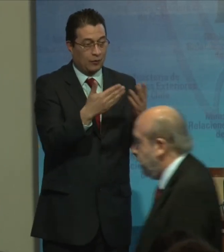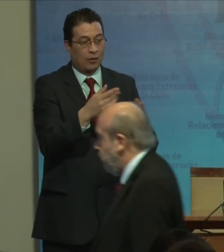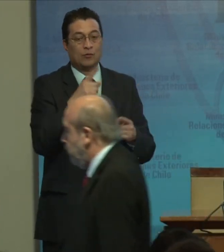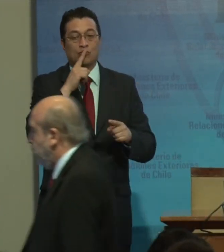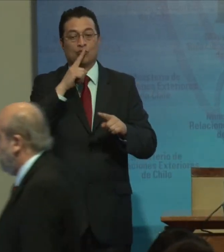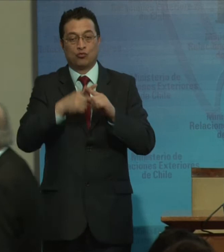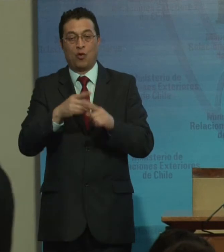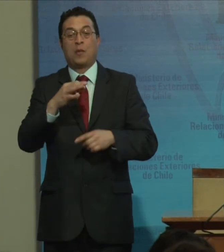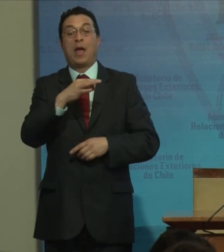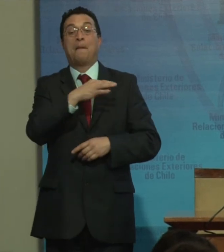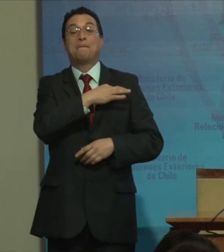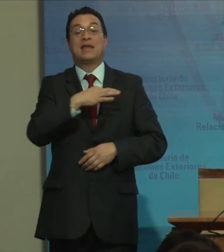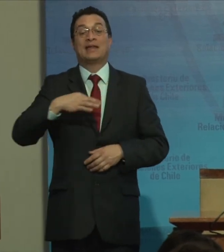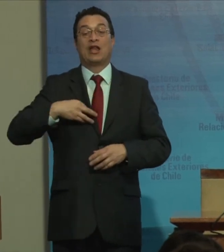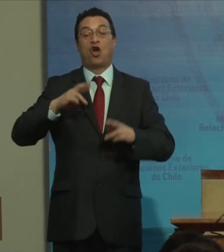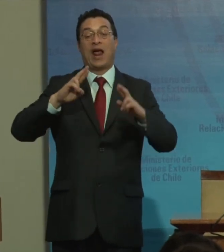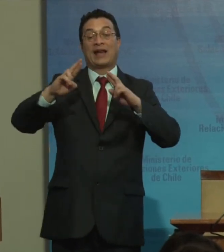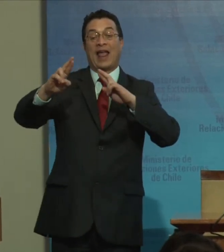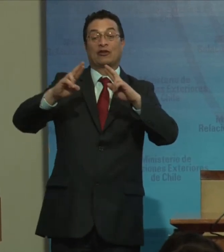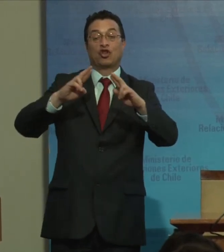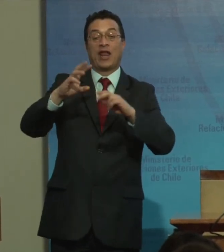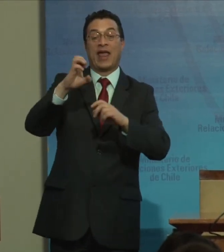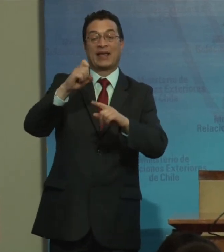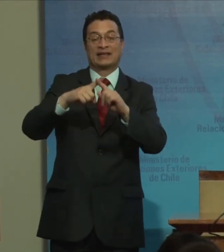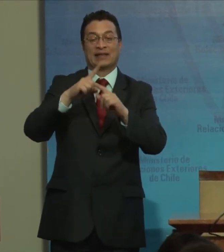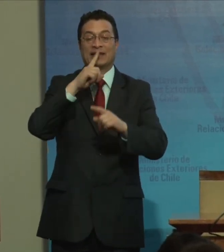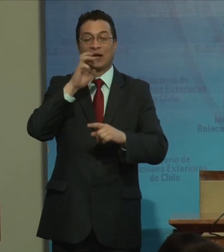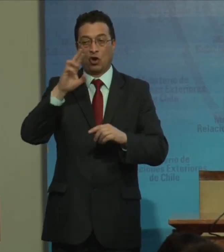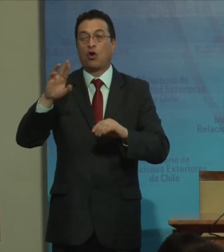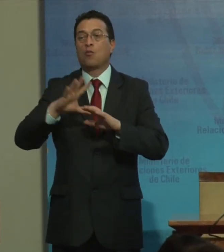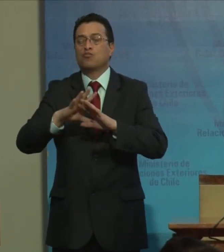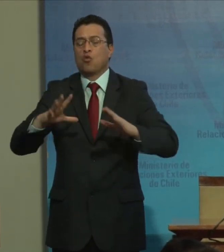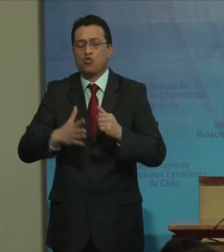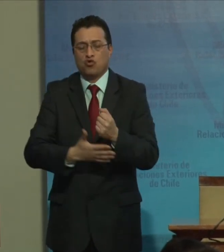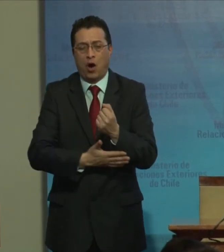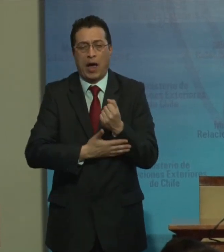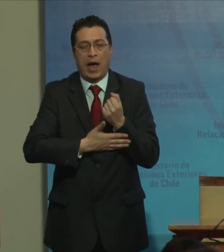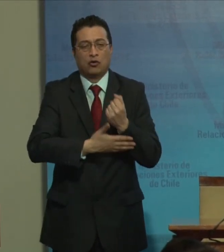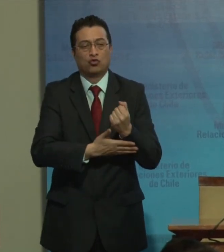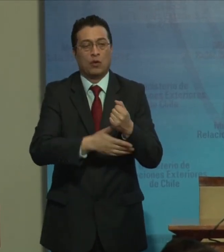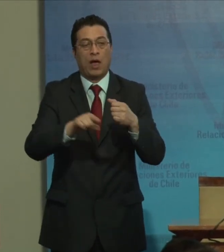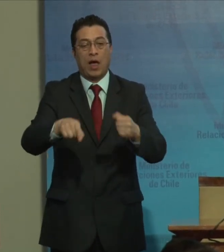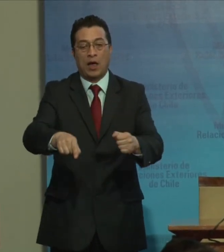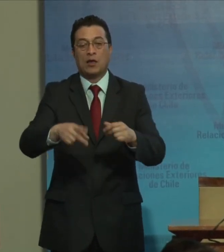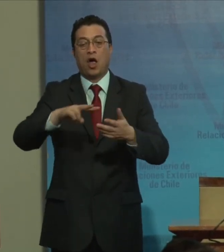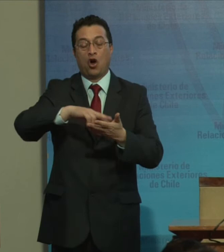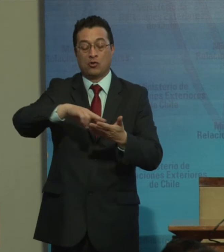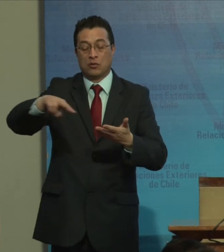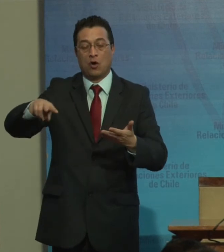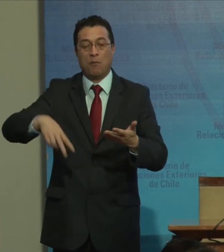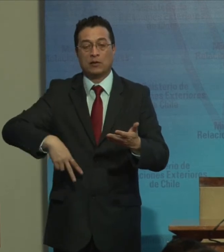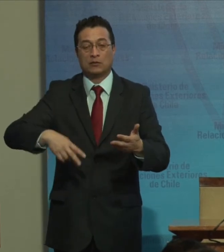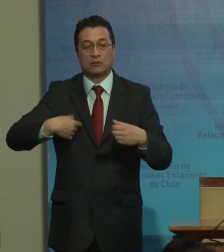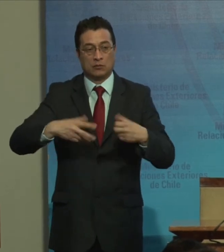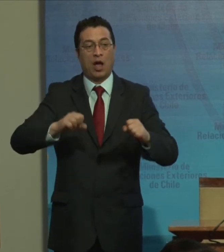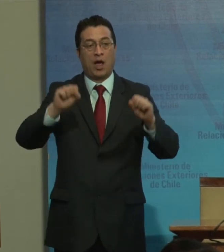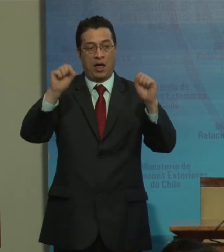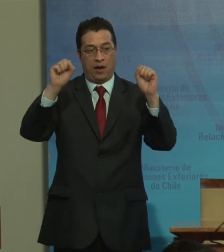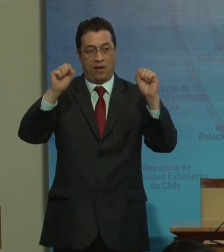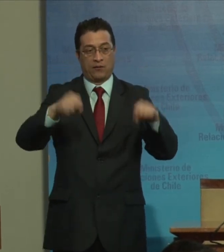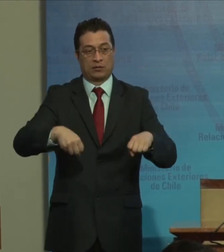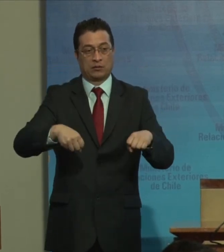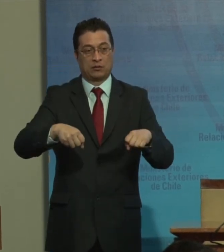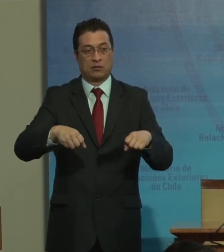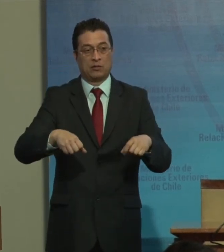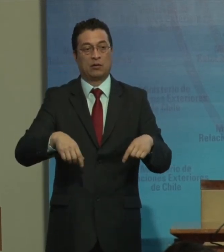por parte del Ministerio de Relaciones Exteriores, que tanto ha colaborado en que esta convención fue ratificada